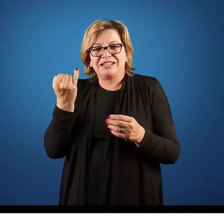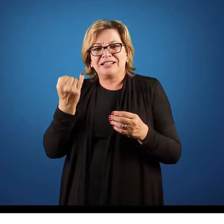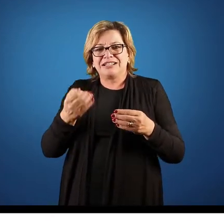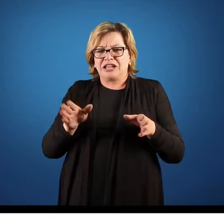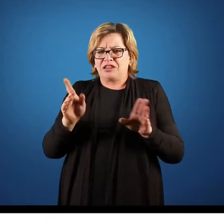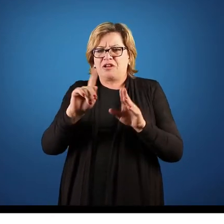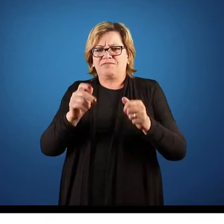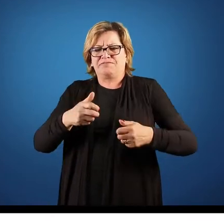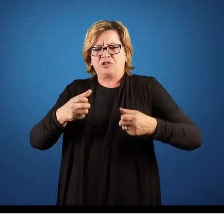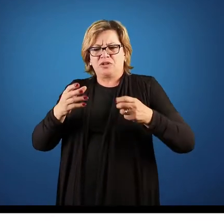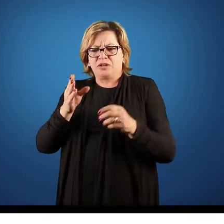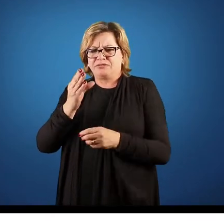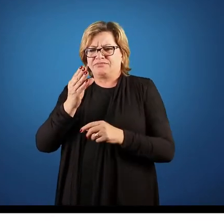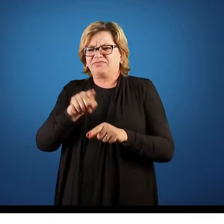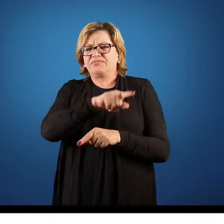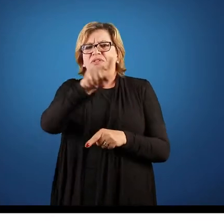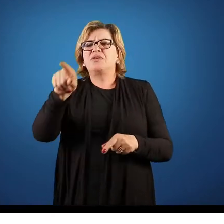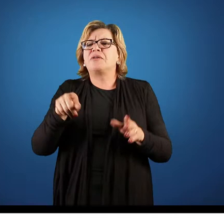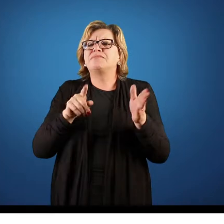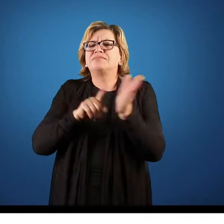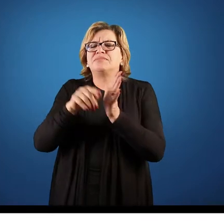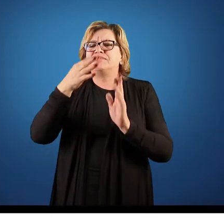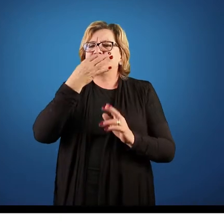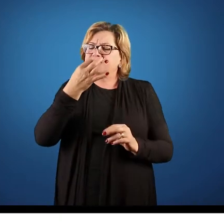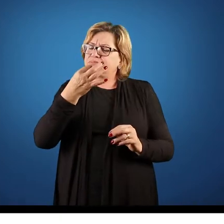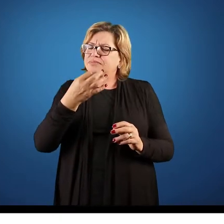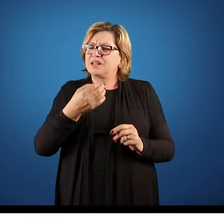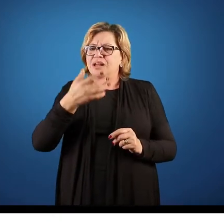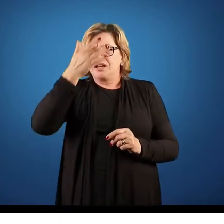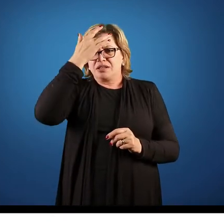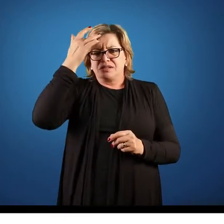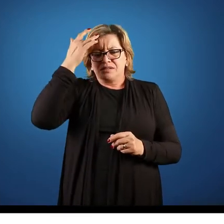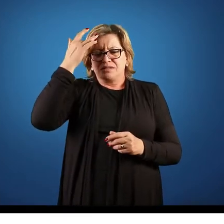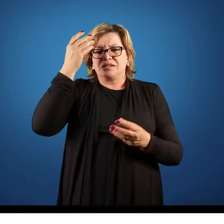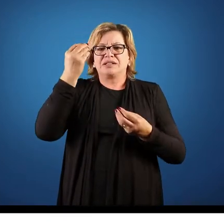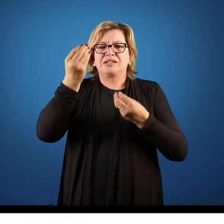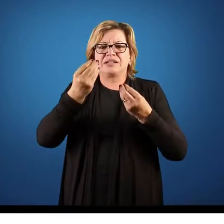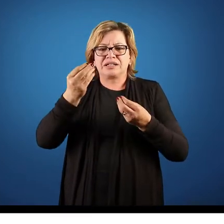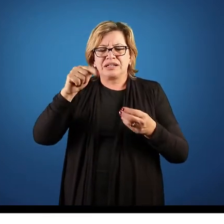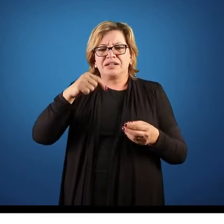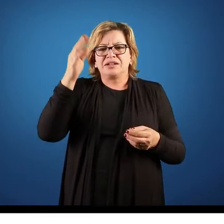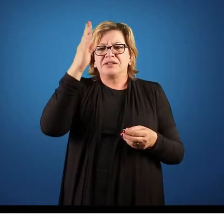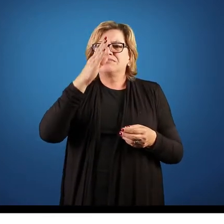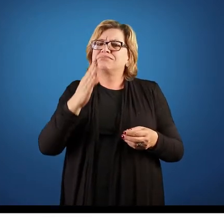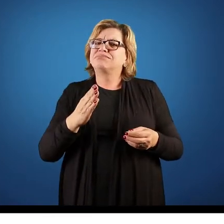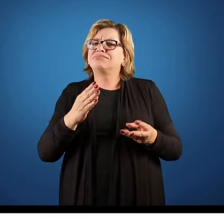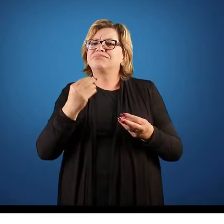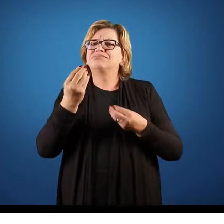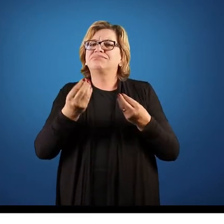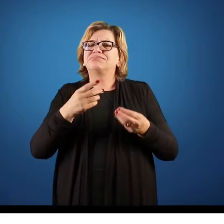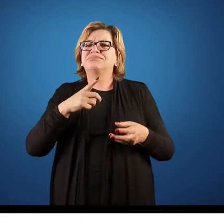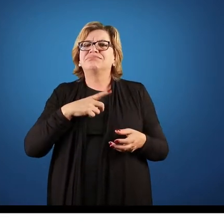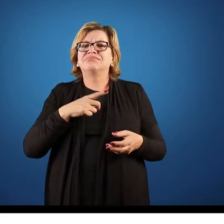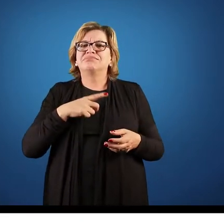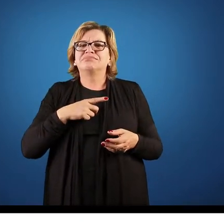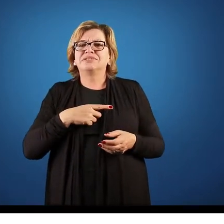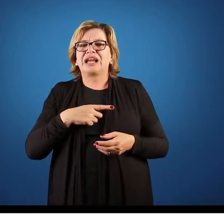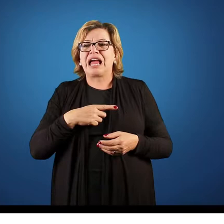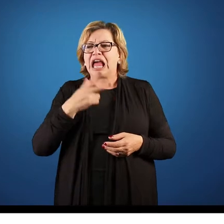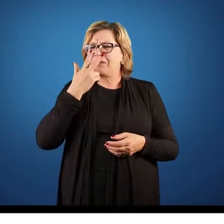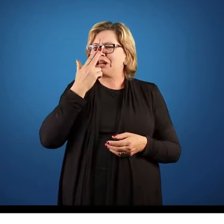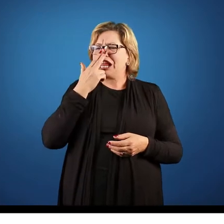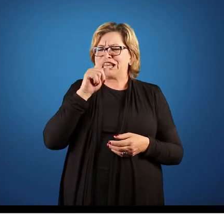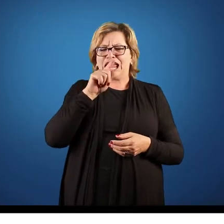temos uma característica, né, nos povos latinos, né, aqui no nosso país, a gente quer que, ah, vai vir um